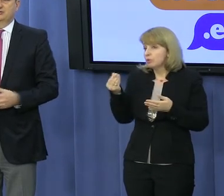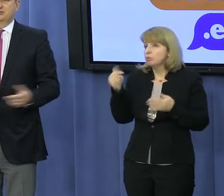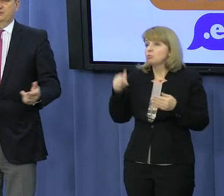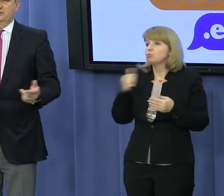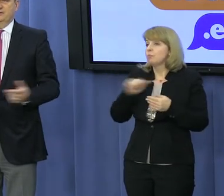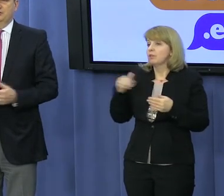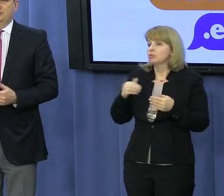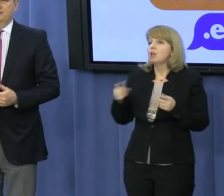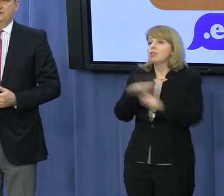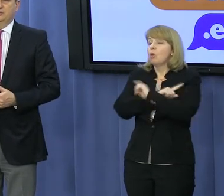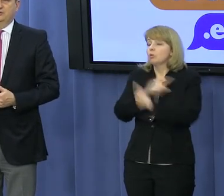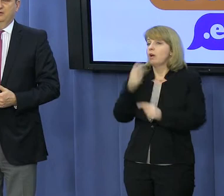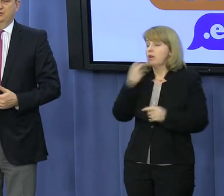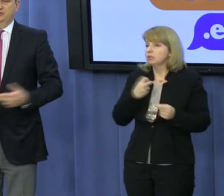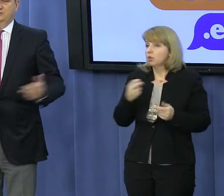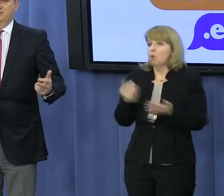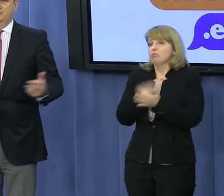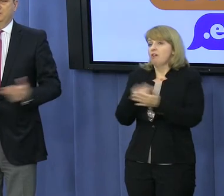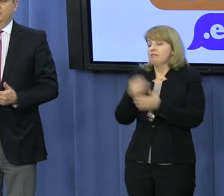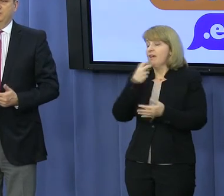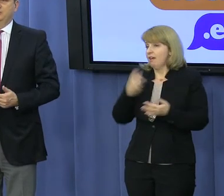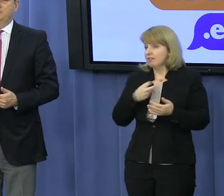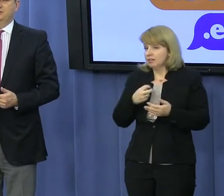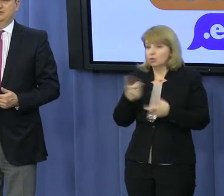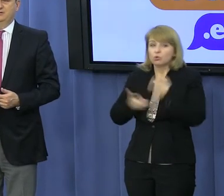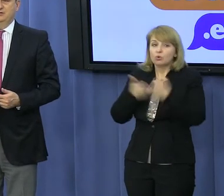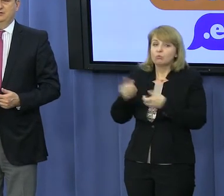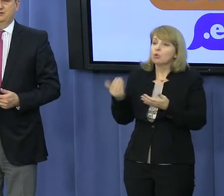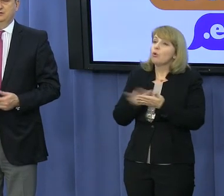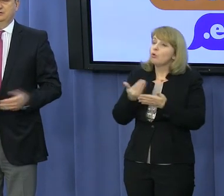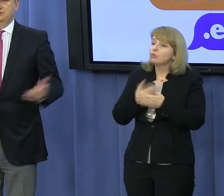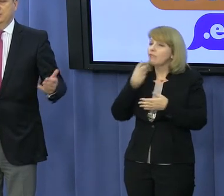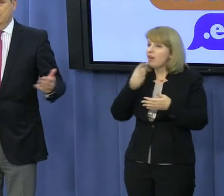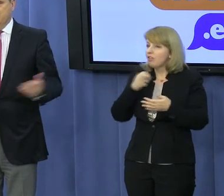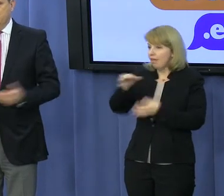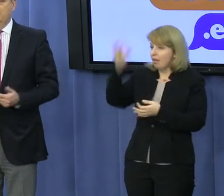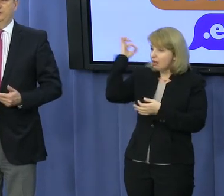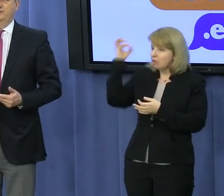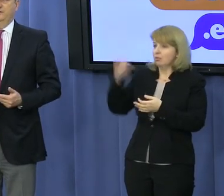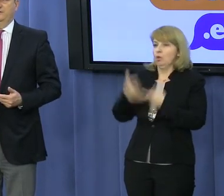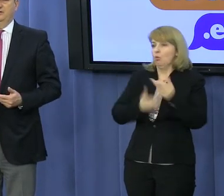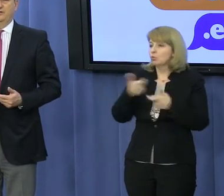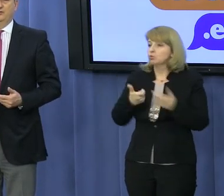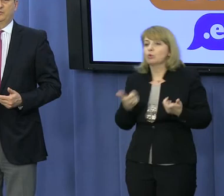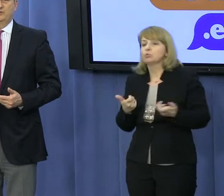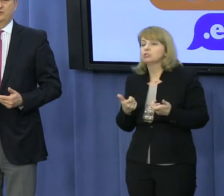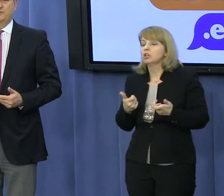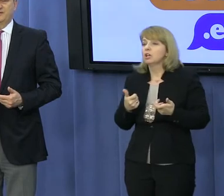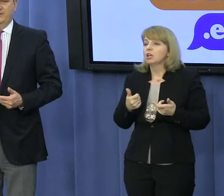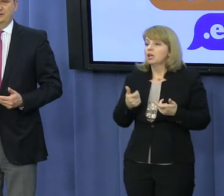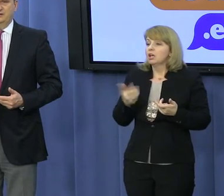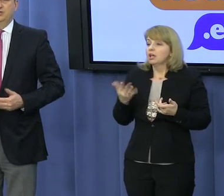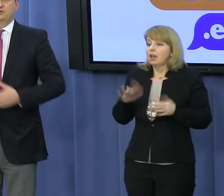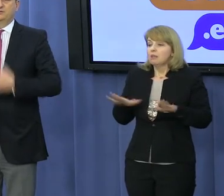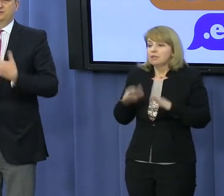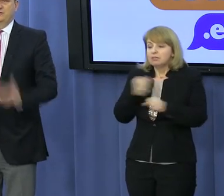uniezależnić, żeby postawić na odnawialne źródła energii, żeby zmodyfikować te przestarzałe linie energetyczne, żeby wygenerować odpowiednią liczbę